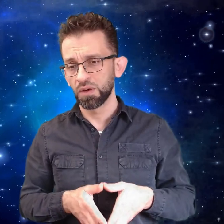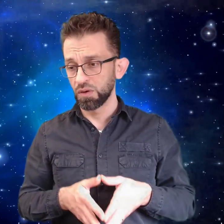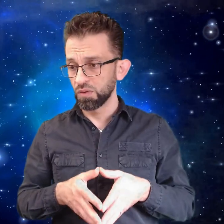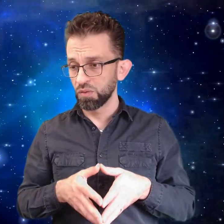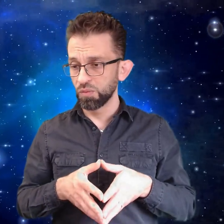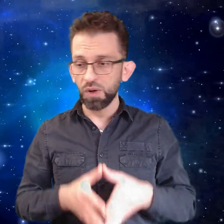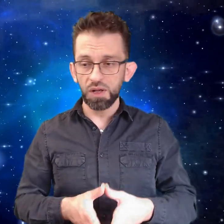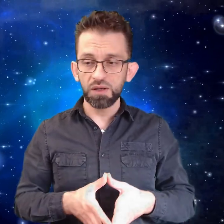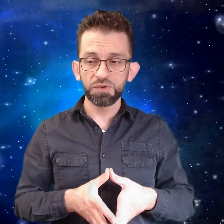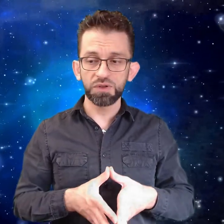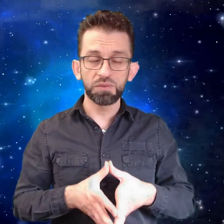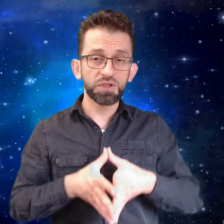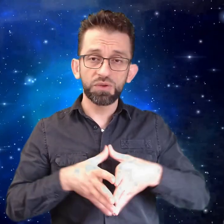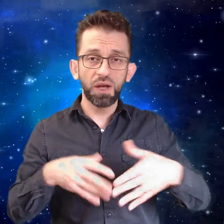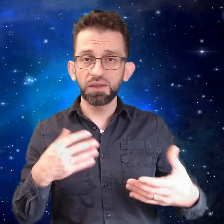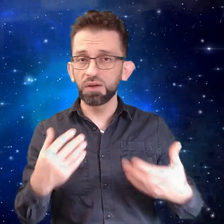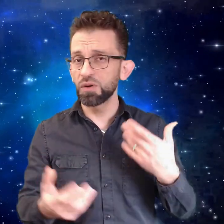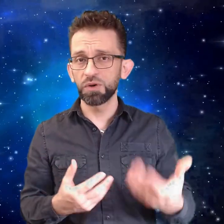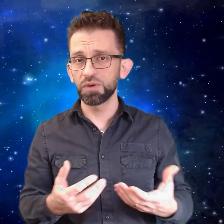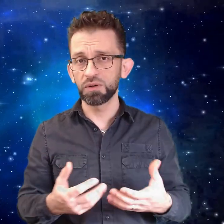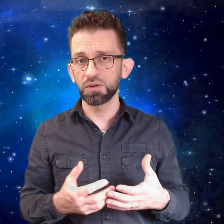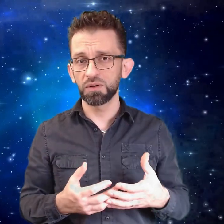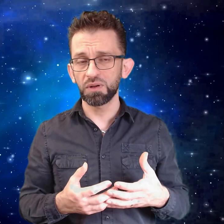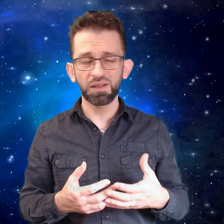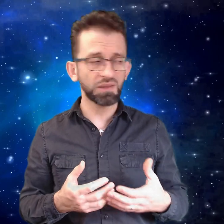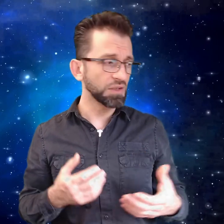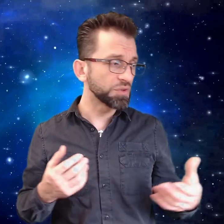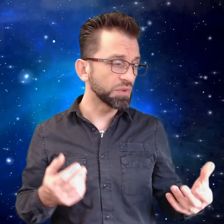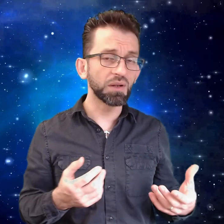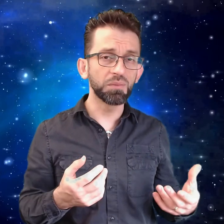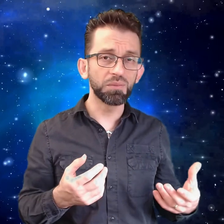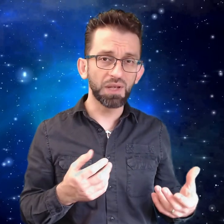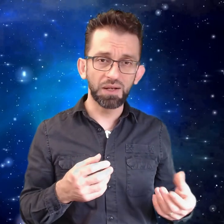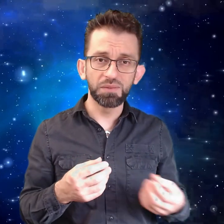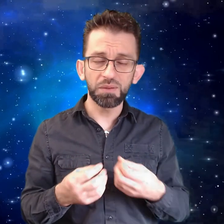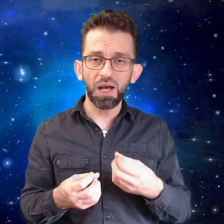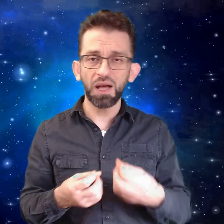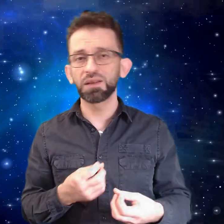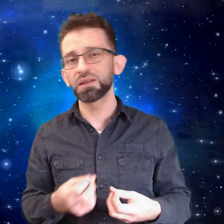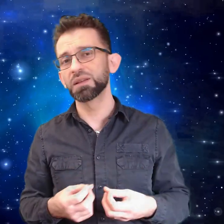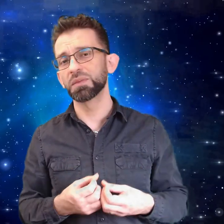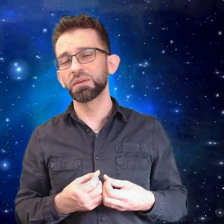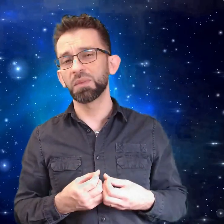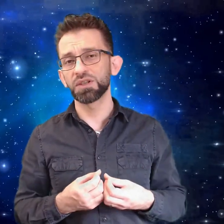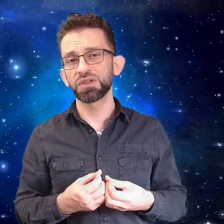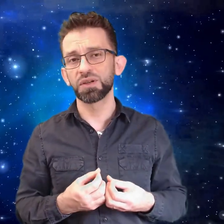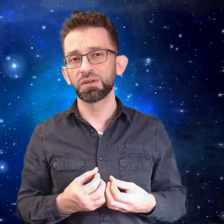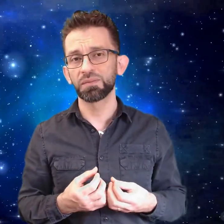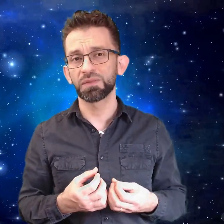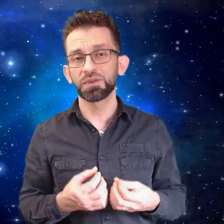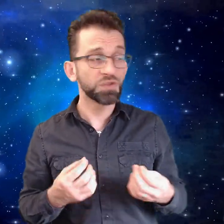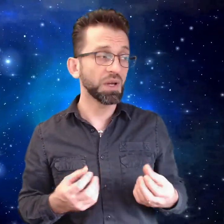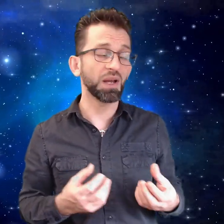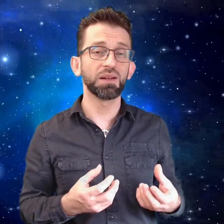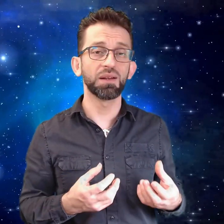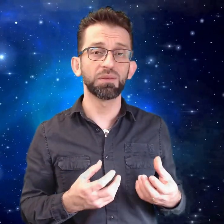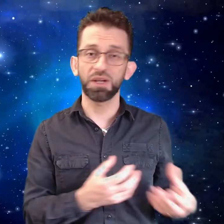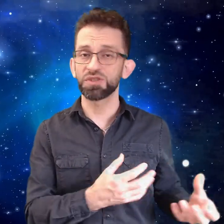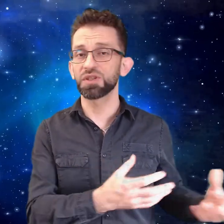ولا يمشوا حتى يومهم لحتى يعيشوا بحد أدنى من المعيشة تشبه معيشة